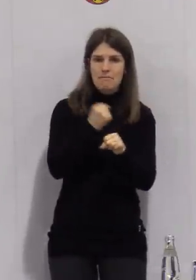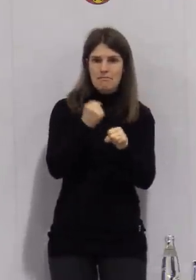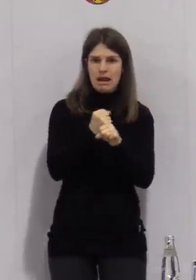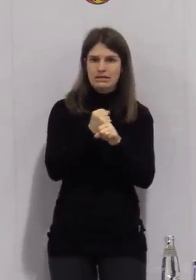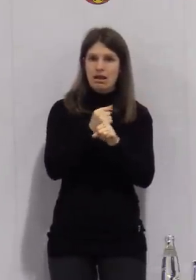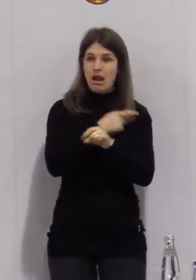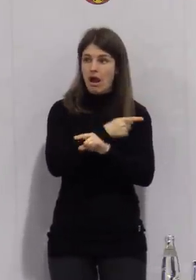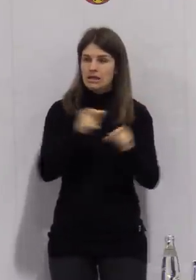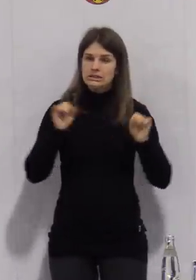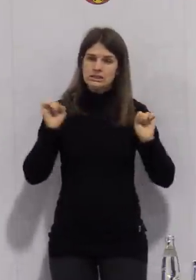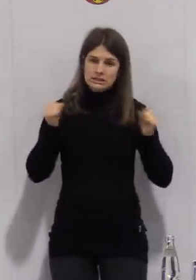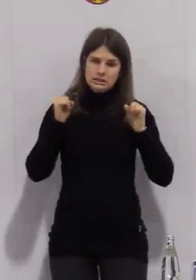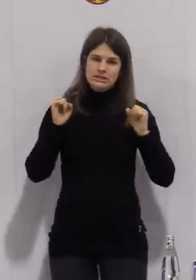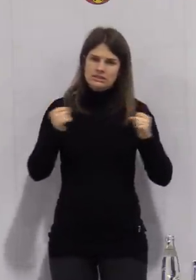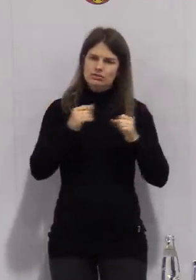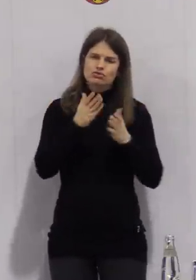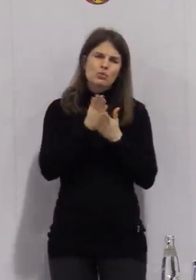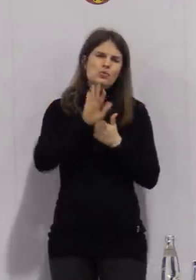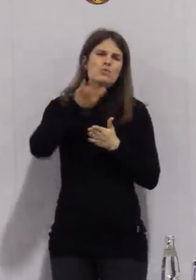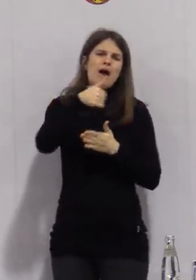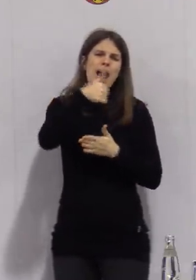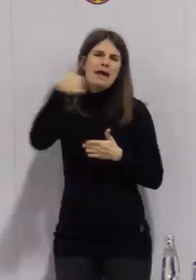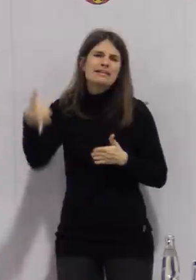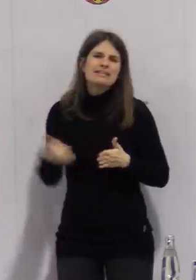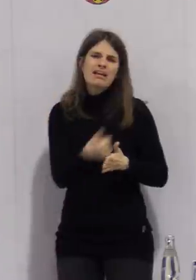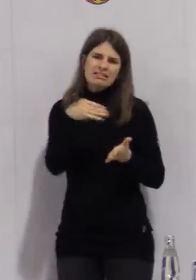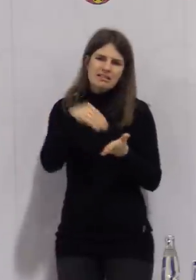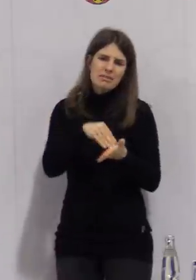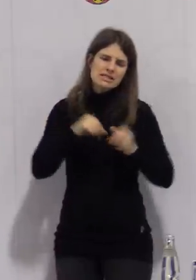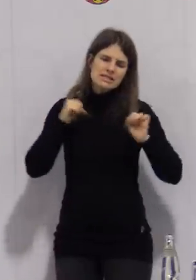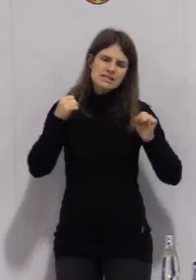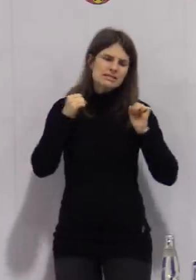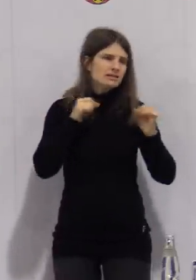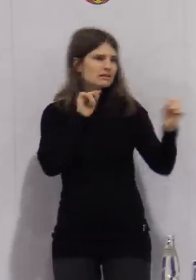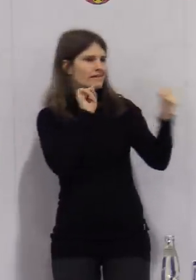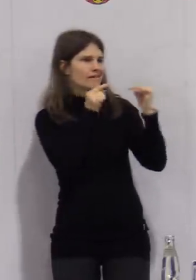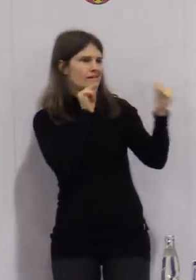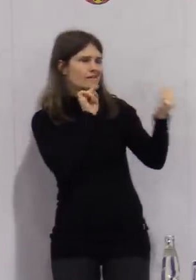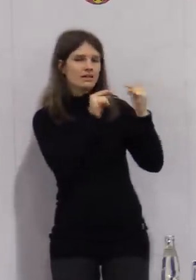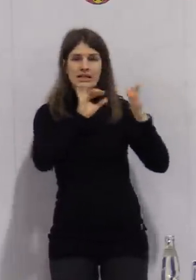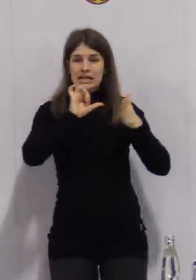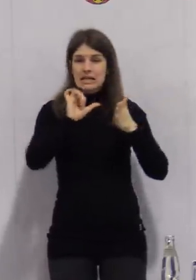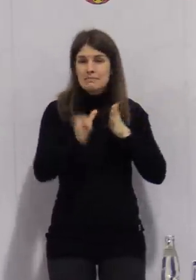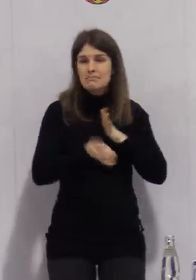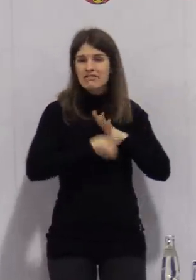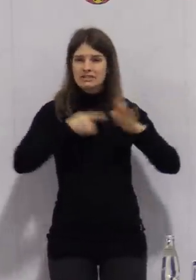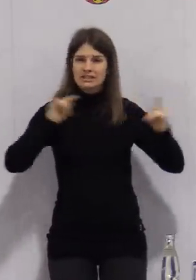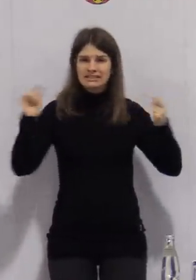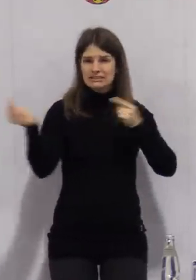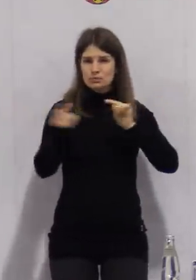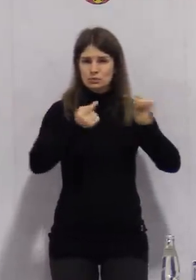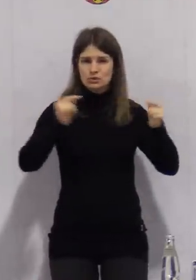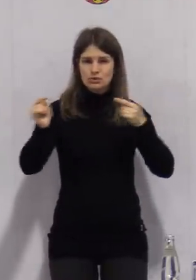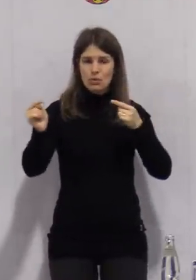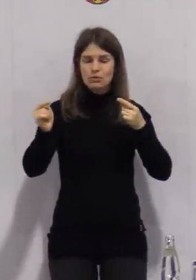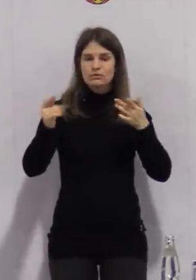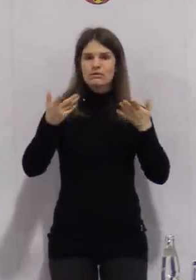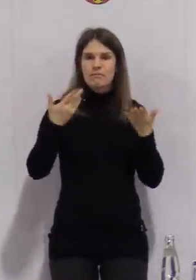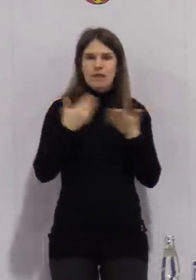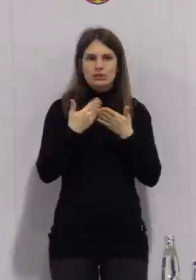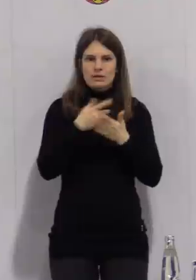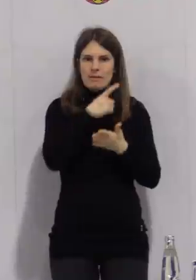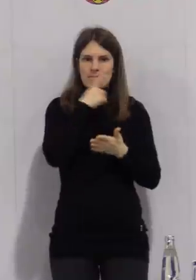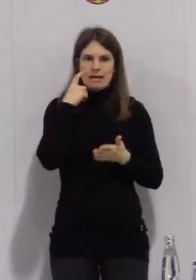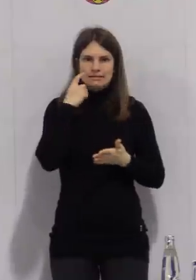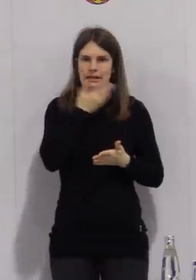mit den Kunden insofern auseinandersetzen, dass sie den Mut haben, sie anzusprechen, wenn eine Maske nicht